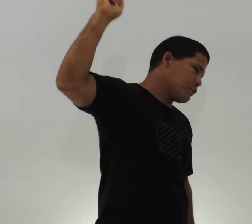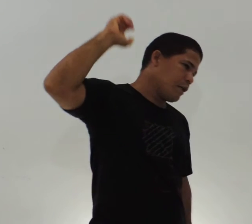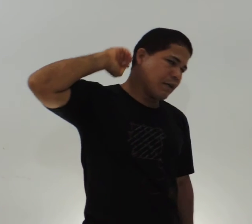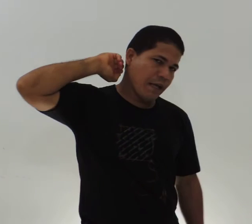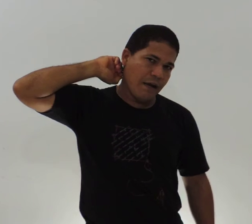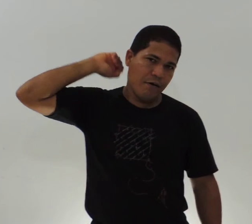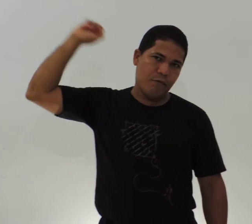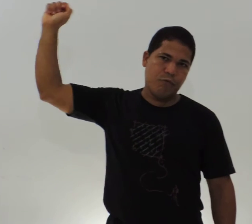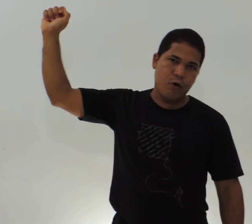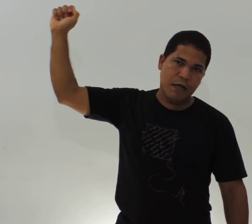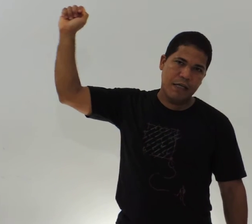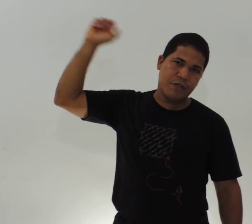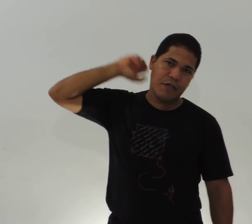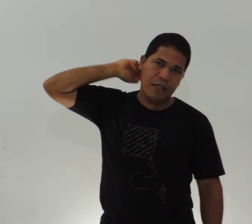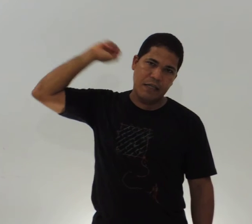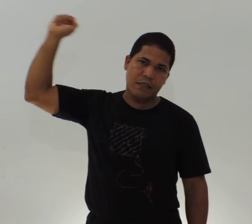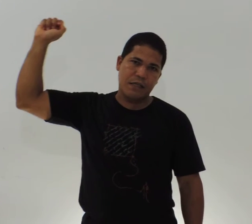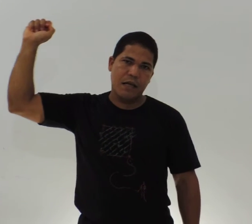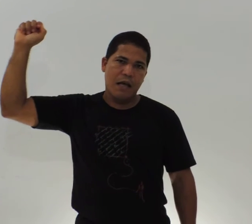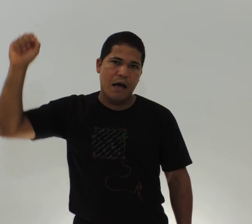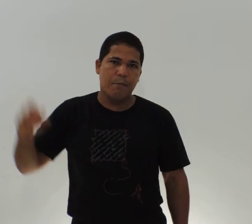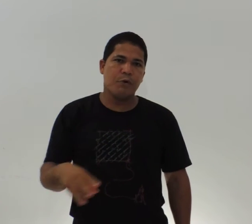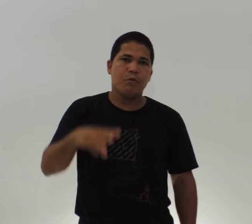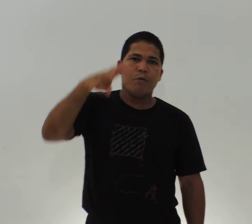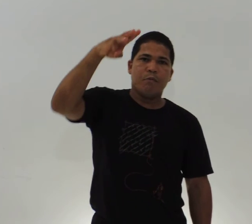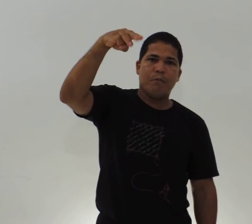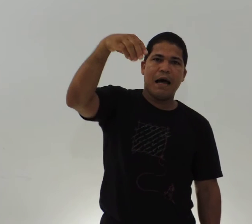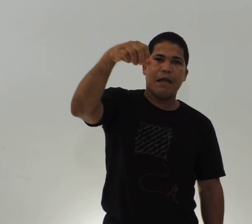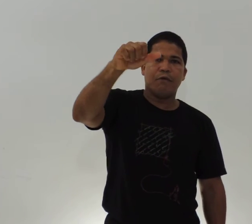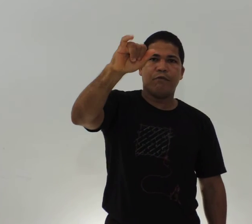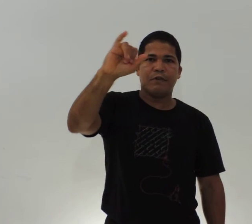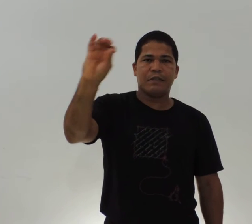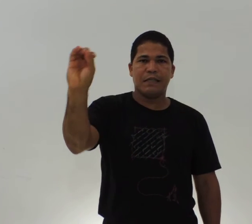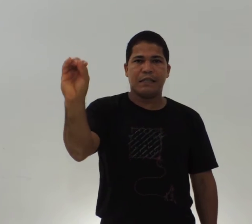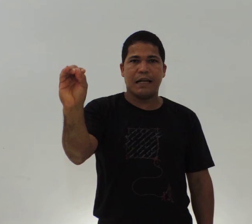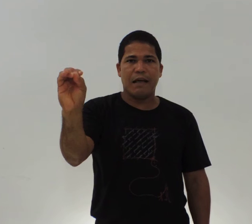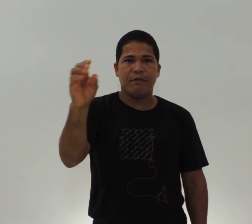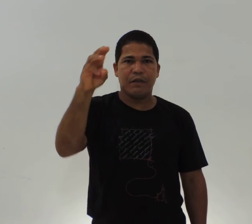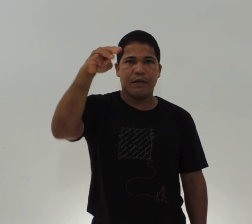puxa, quer, forca, tira a dente, abril. Maio você escreve,